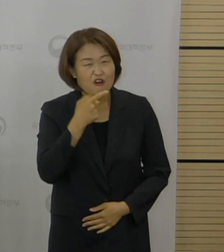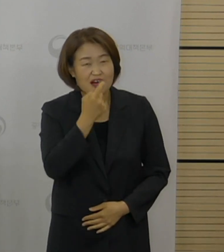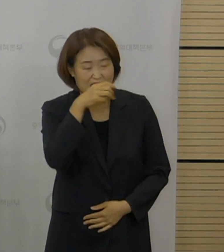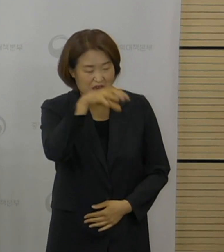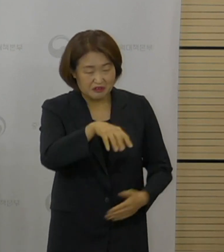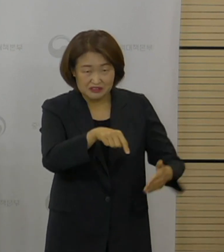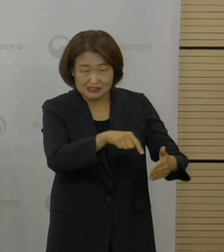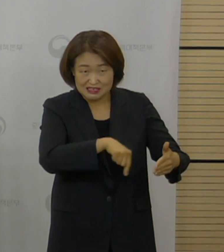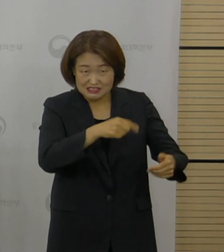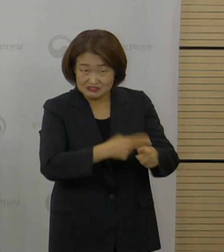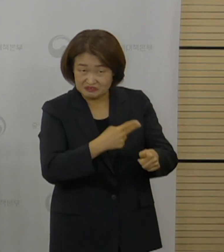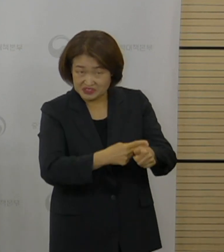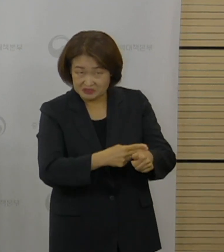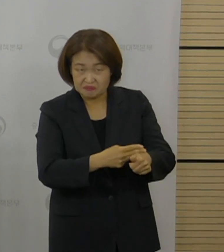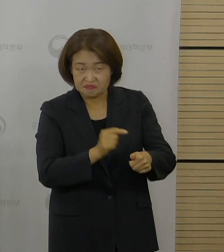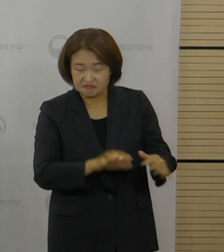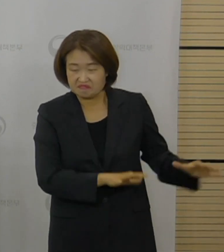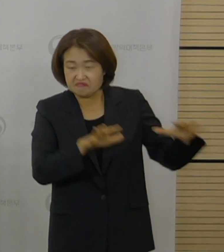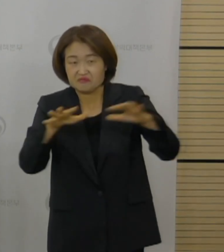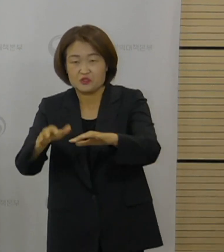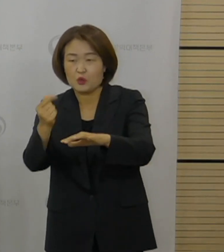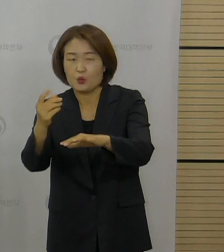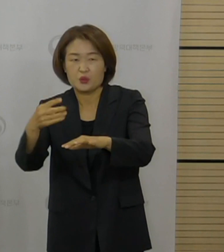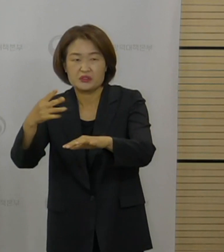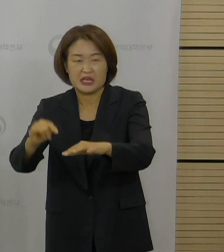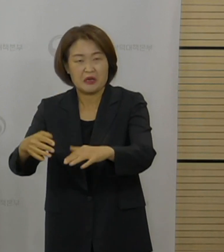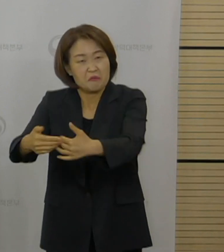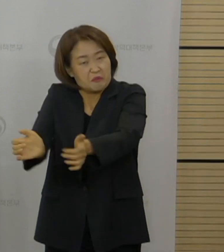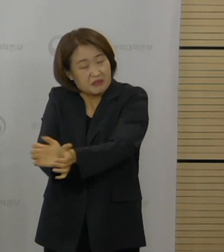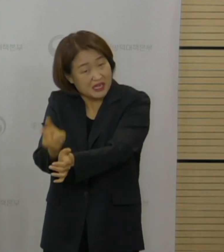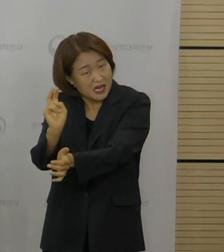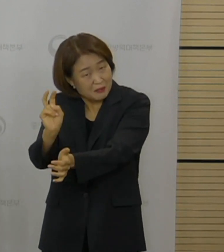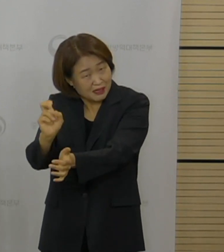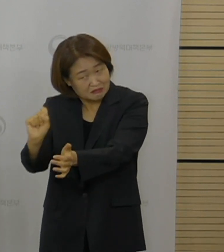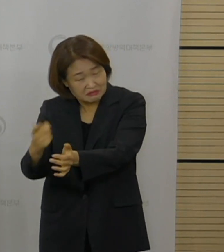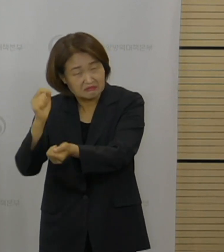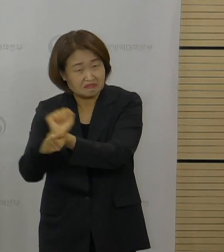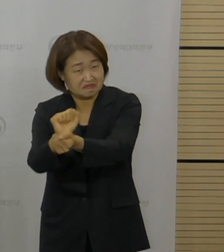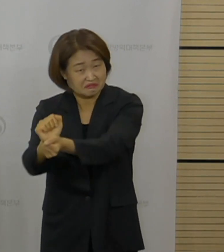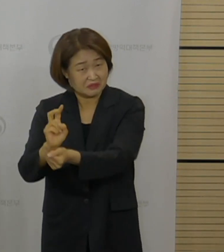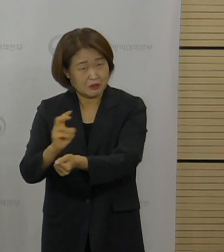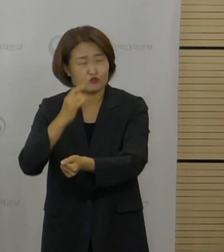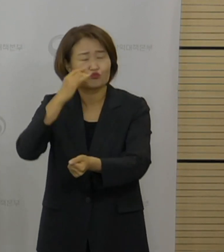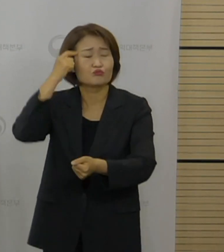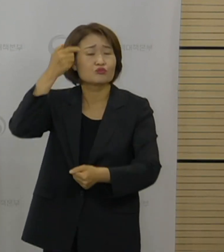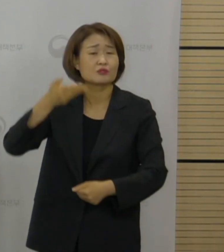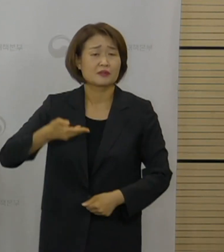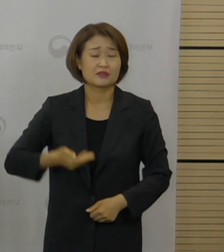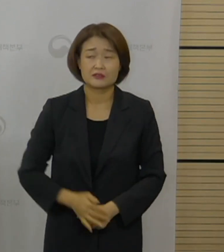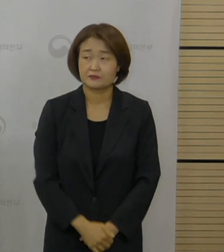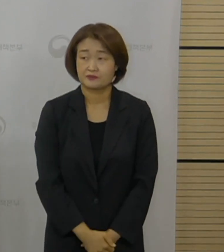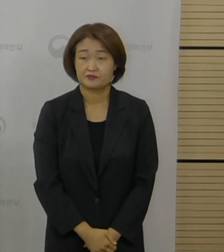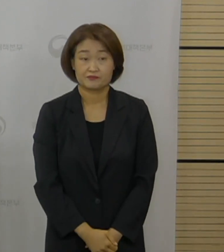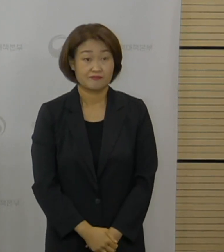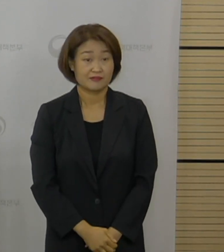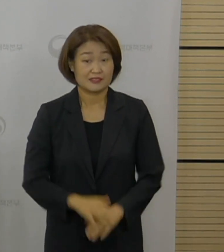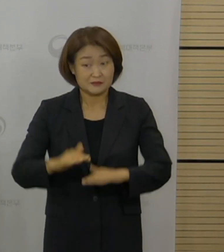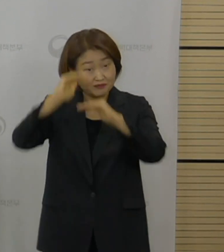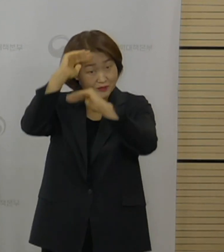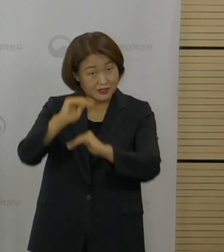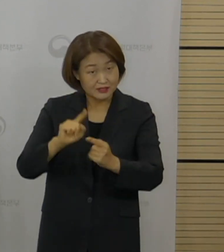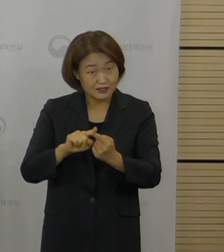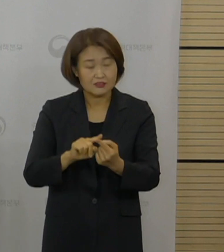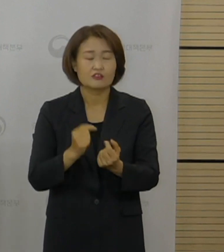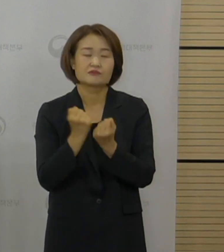있는데 최초 감염원 등 역학조사 중인 내용을 설명해 달라고 하셨습니다. 네, 해당 건에 대해서 설명드리겠습니다.